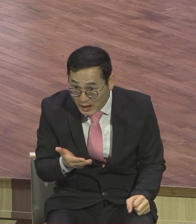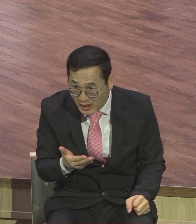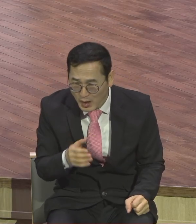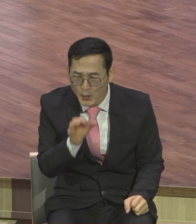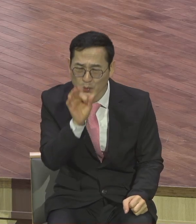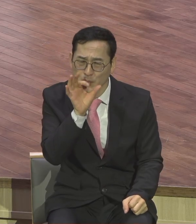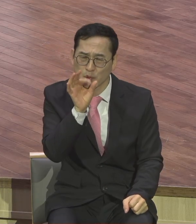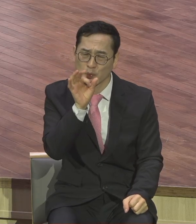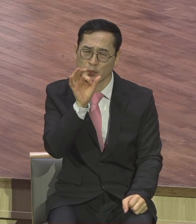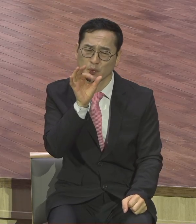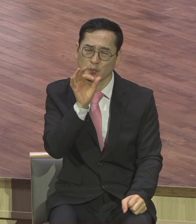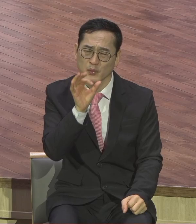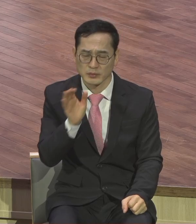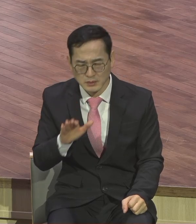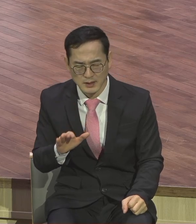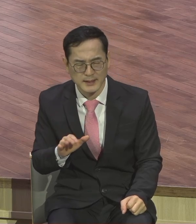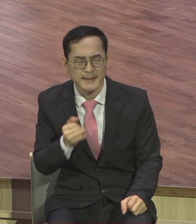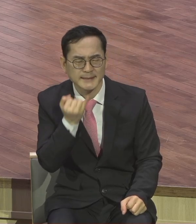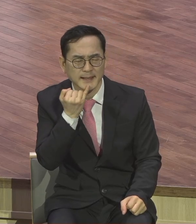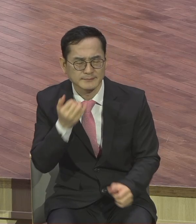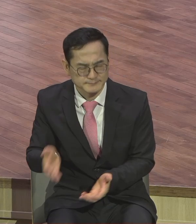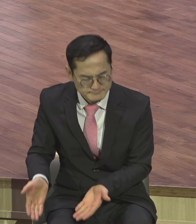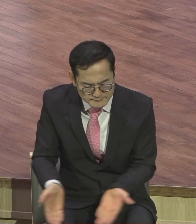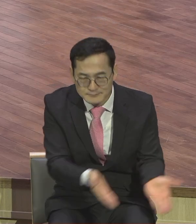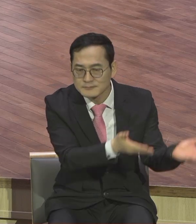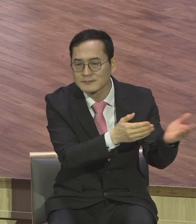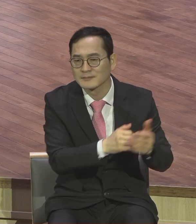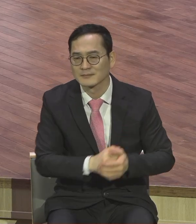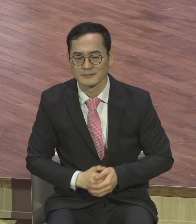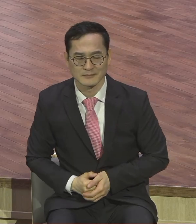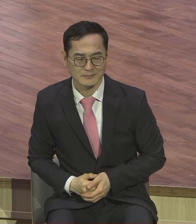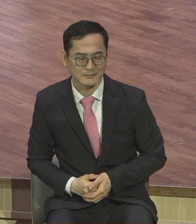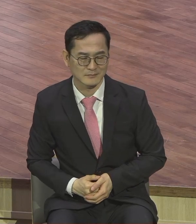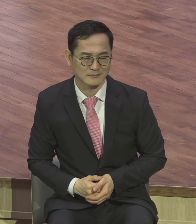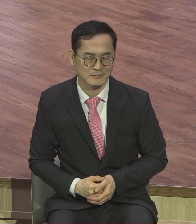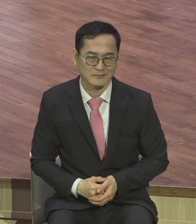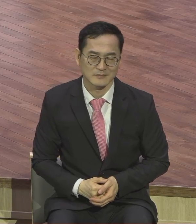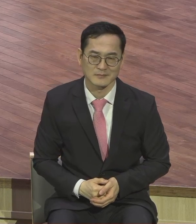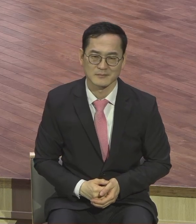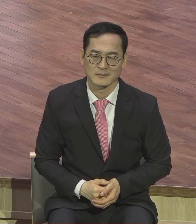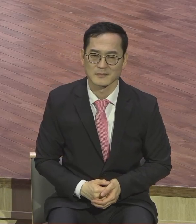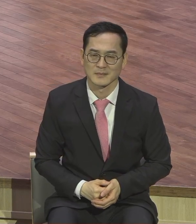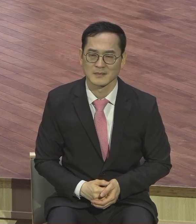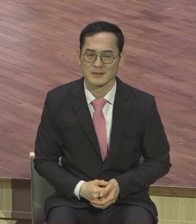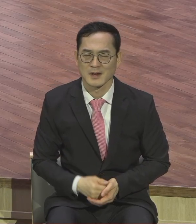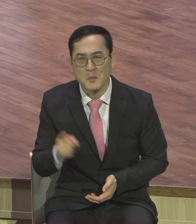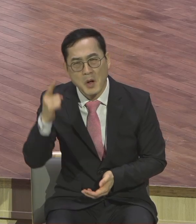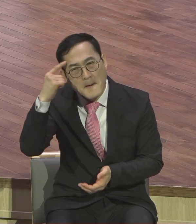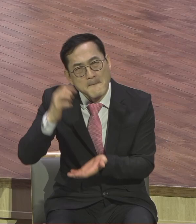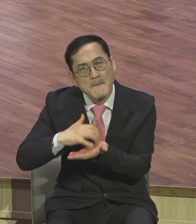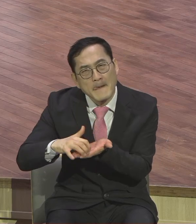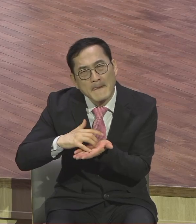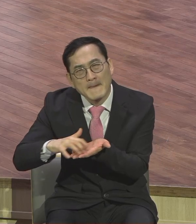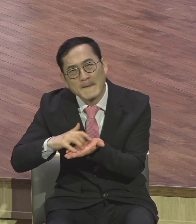맹핀이 어떻고 다른 사람이 나를 어떻게 생각하고 여러 가지 생각이 복잡하지요 끝